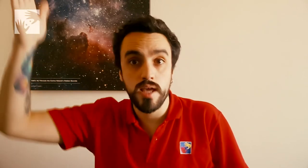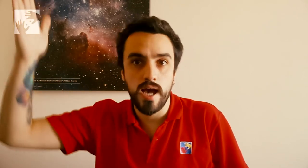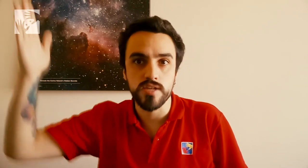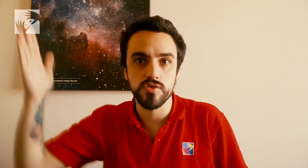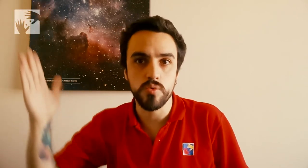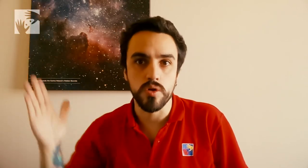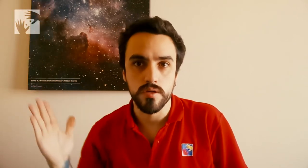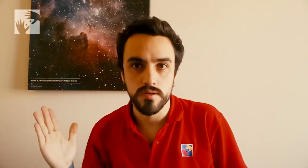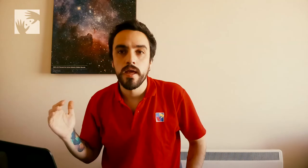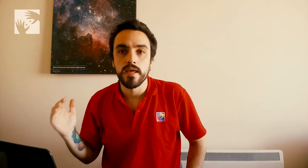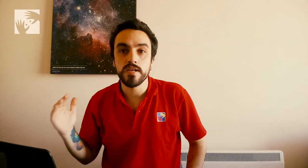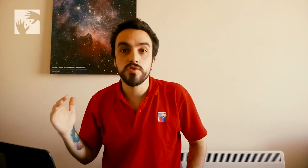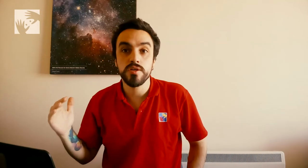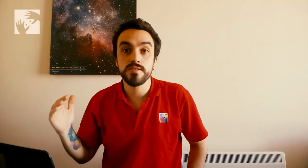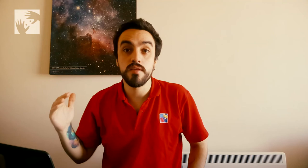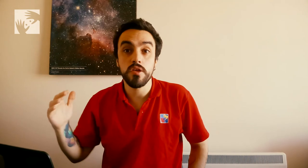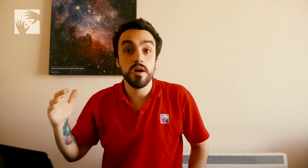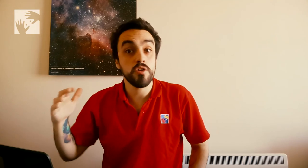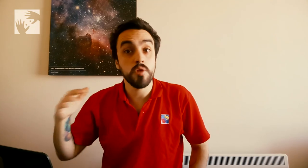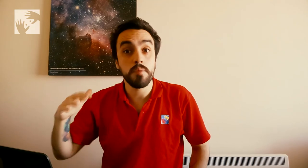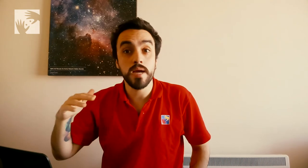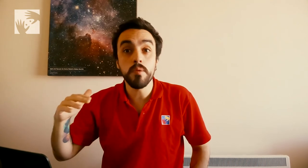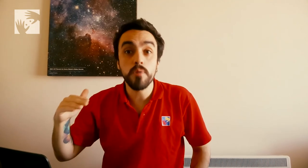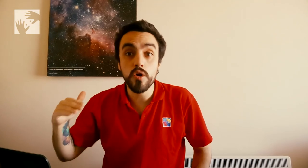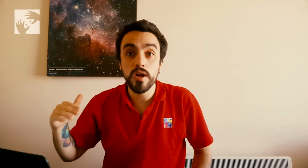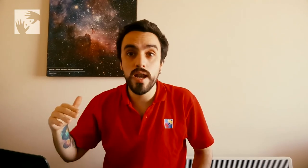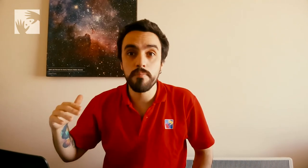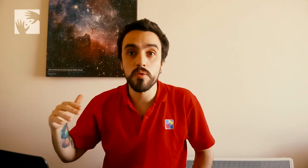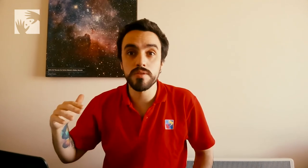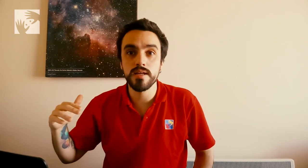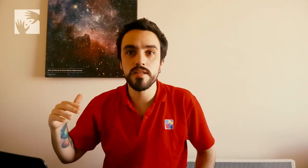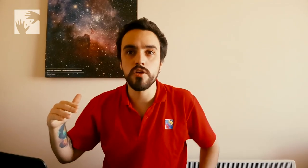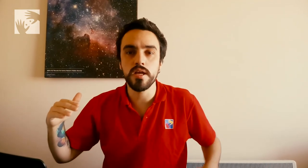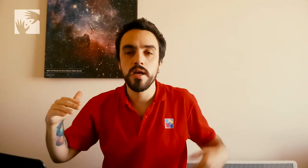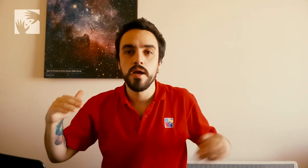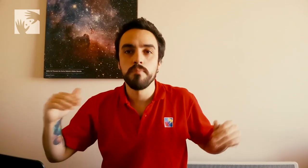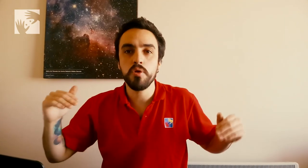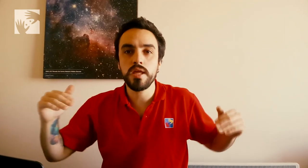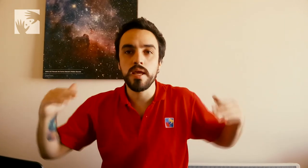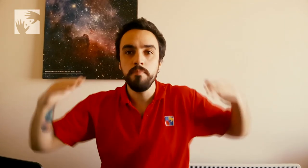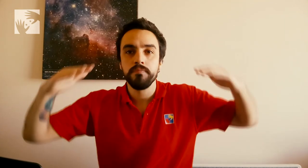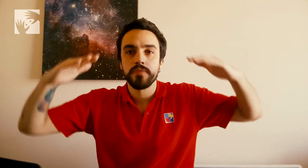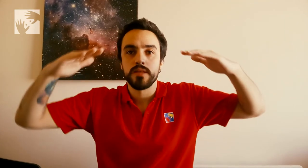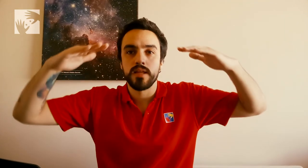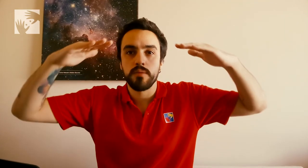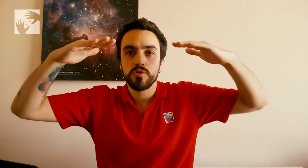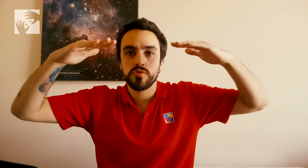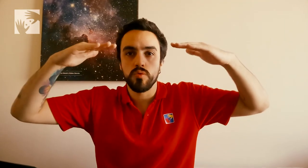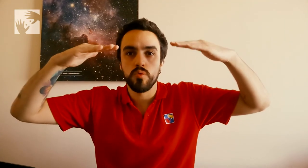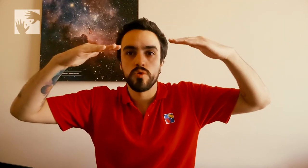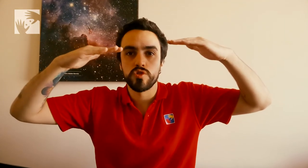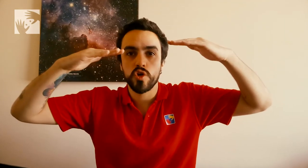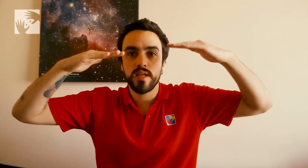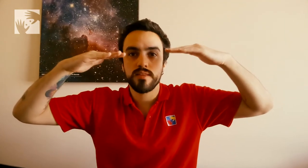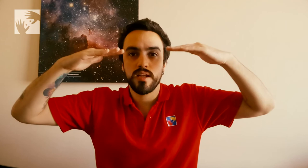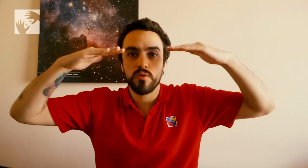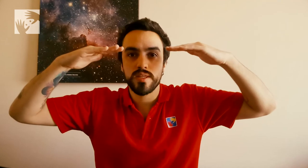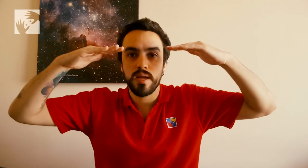a sur. Y eso es debido a, como lo explicamos un poco en las preguntas anteriores, porque tenemos un choque entre nuestras